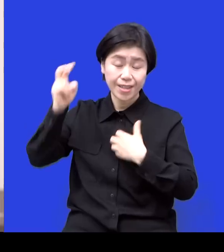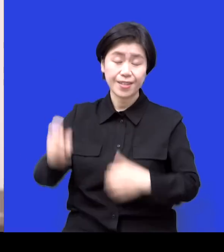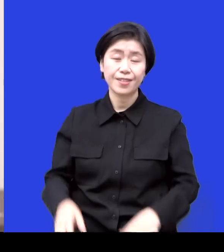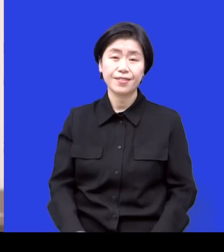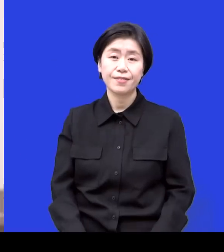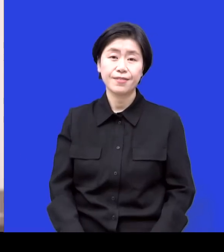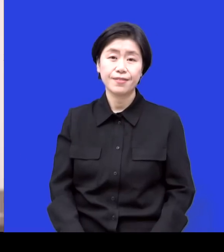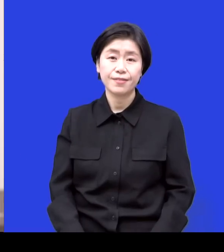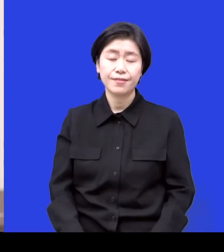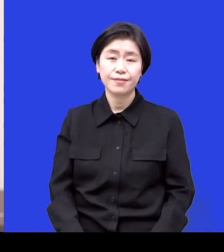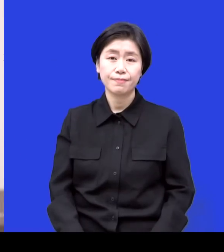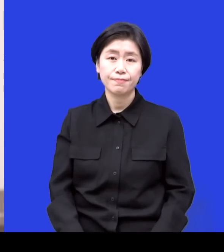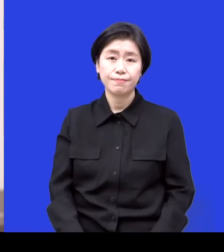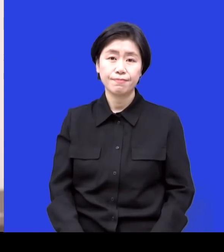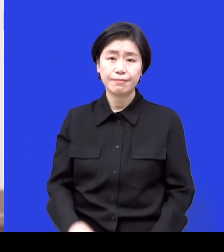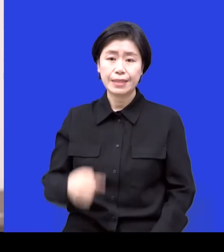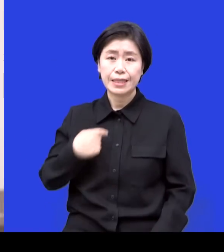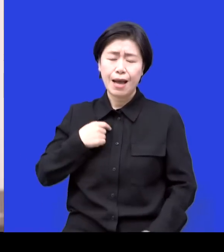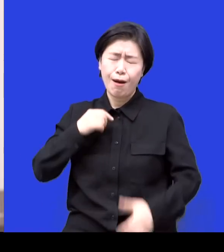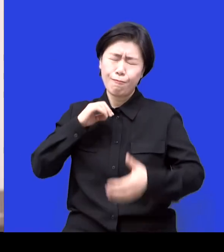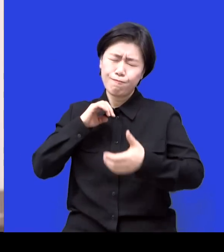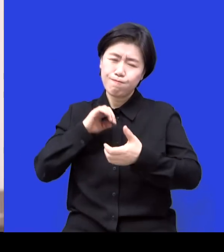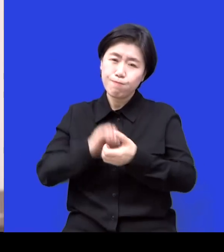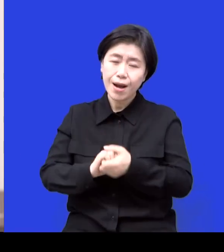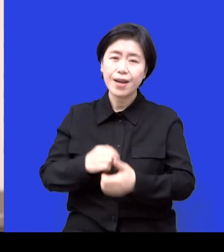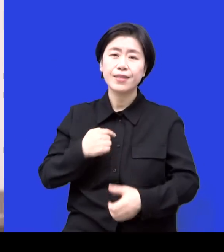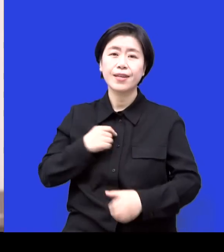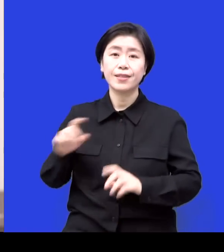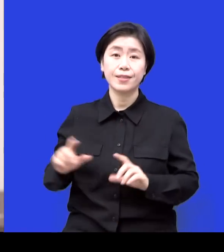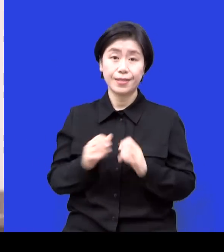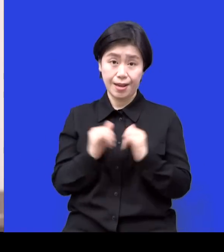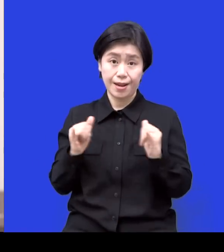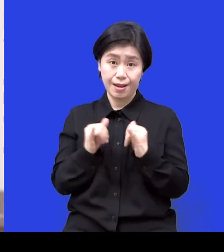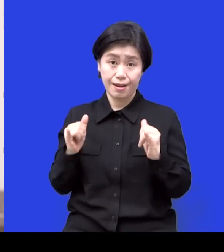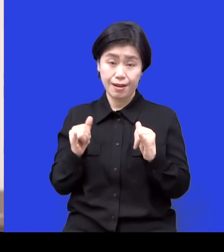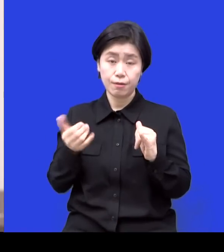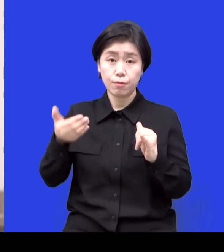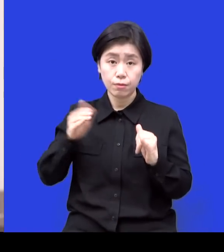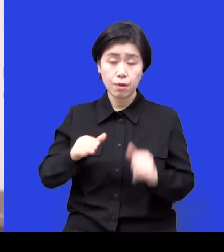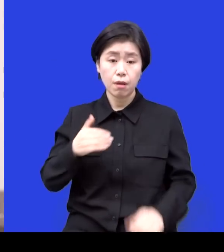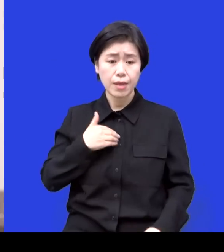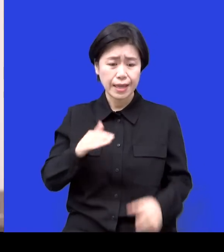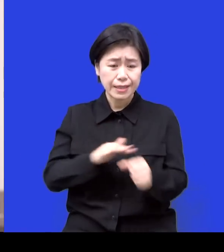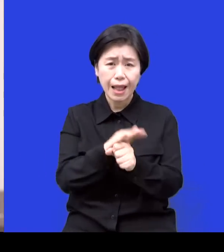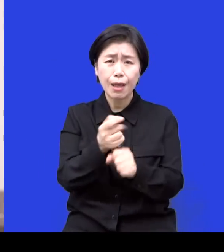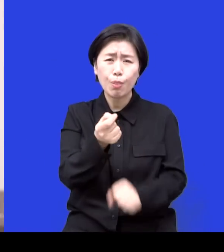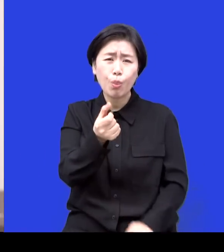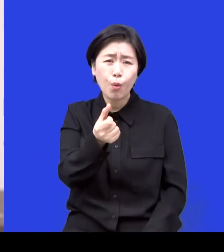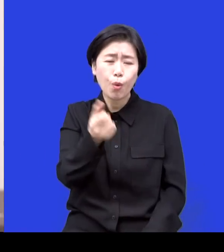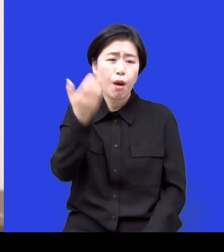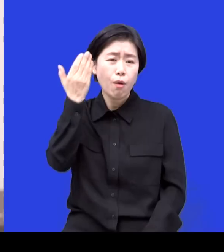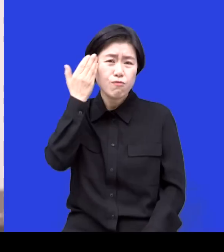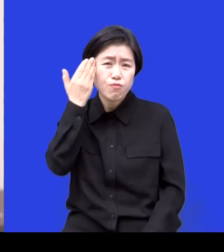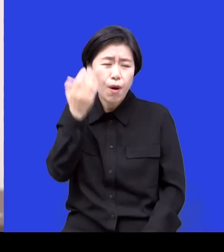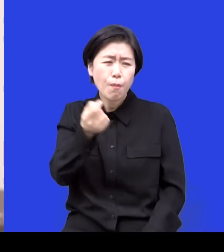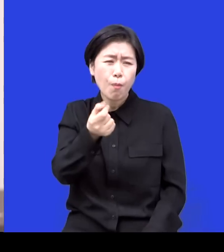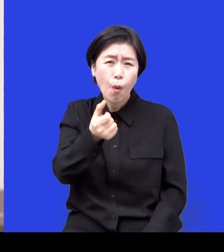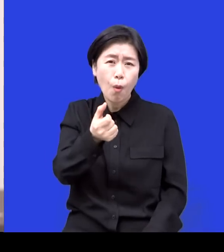유한한 존재인 사람인 제가 아이들한테 제가 가지고 있는 단편적인 지식 운동을 가르쳐 줄 때 애들이 눈이 엄청